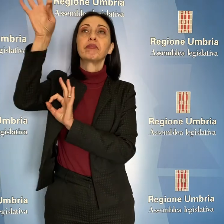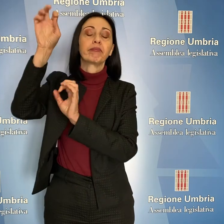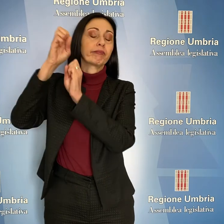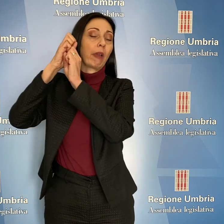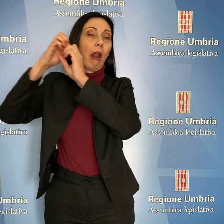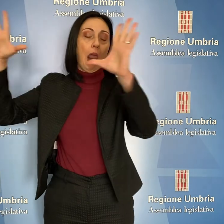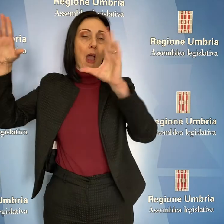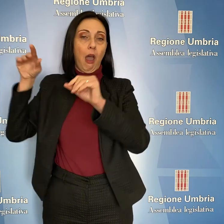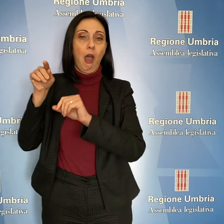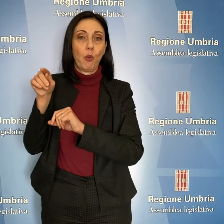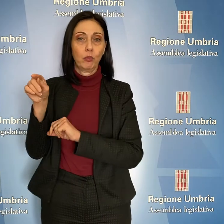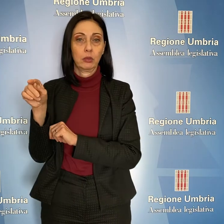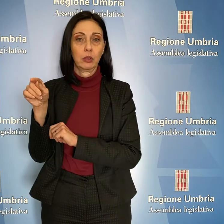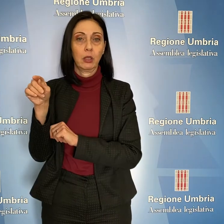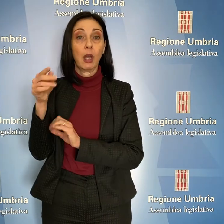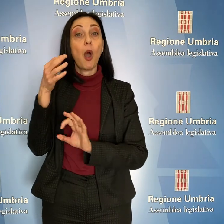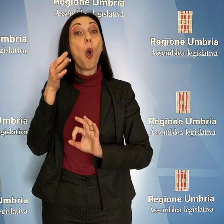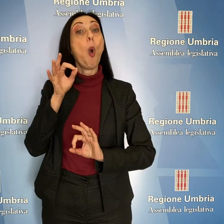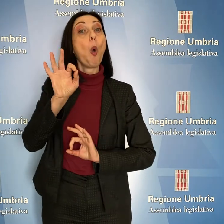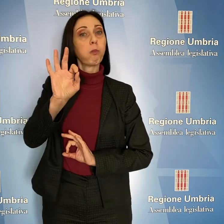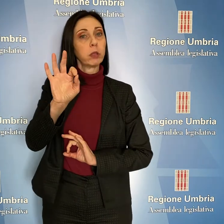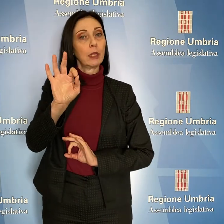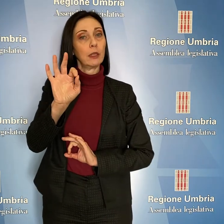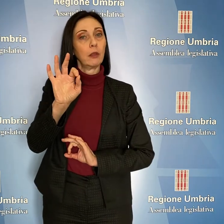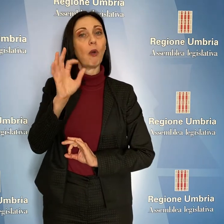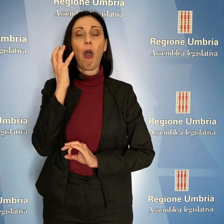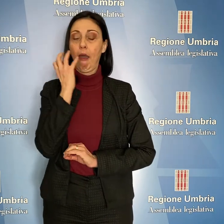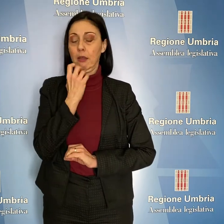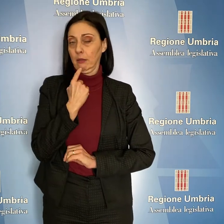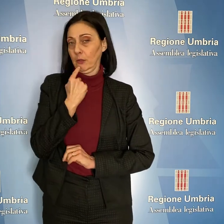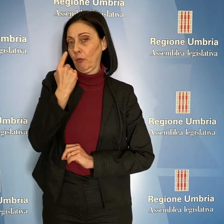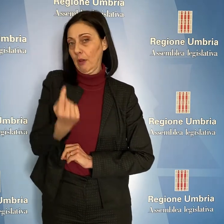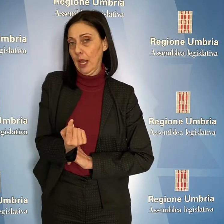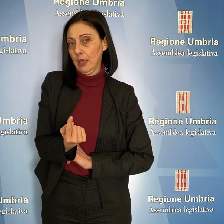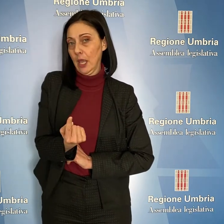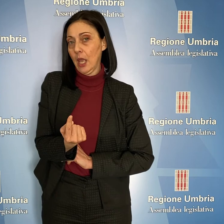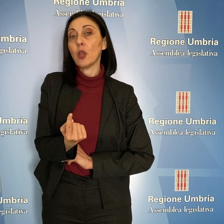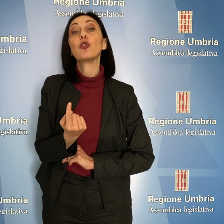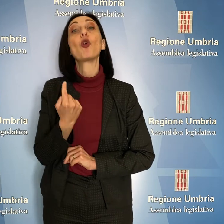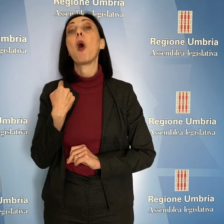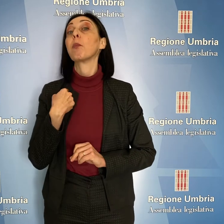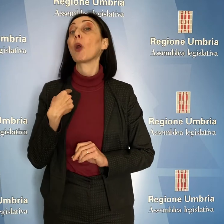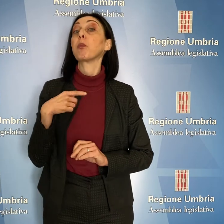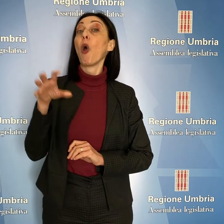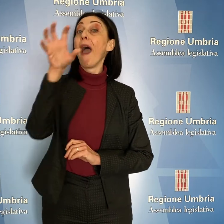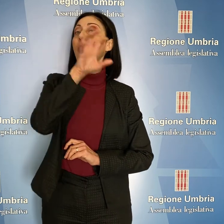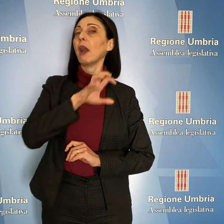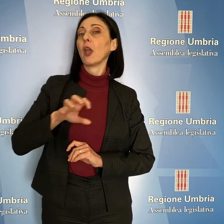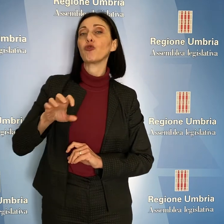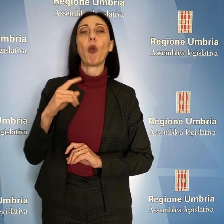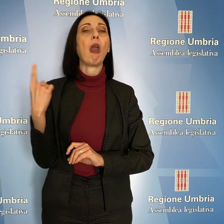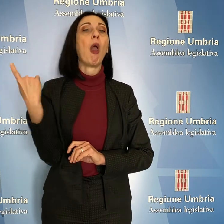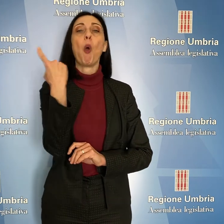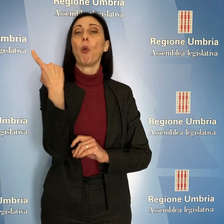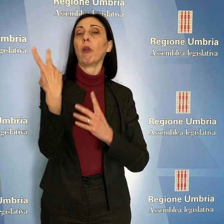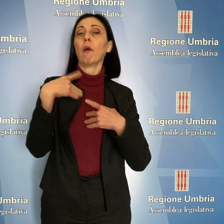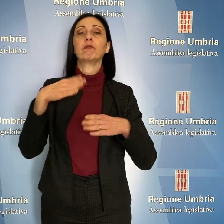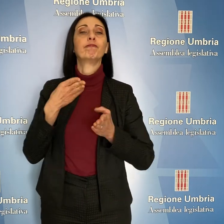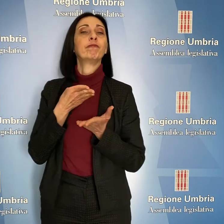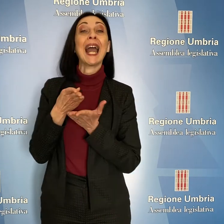cloud. L'obiettivo, ha detto l'assessore, è di arrivare a un unico funzionamento della macchina regionale con un'unica funzione ICT,